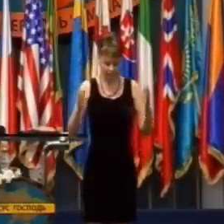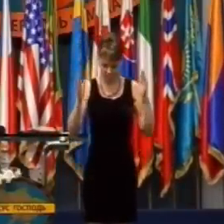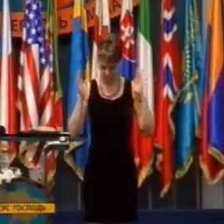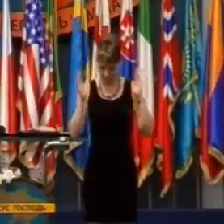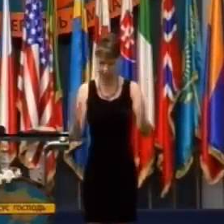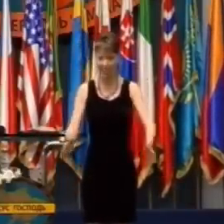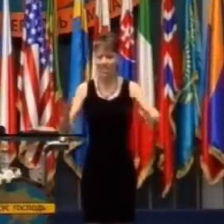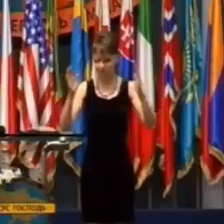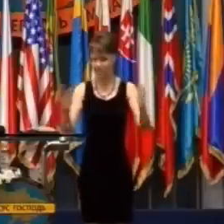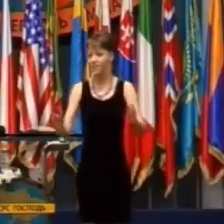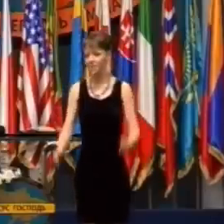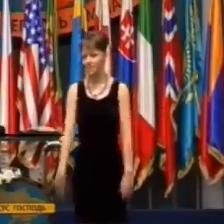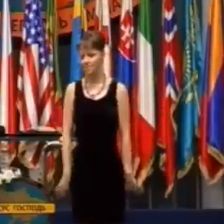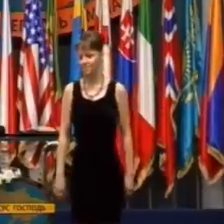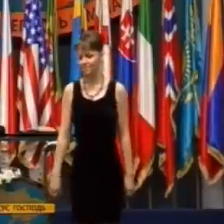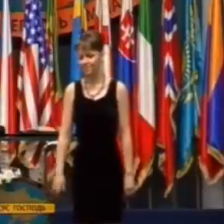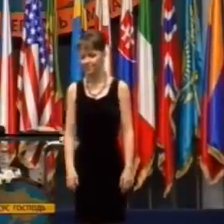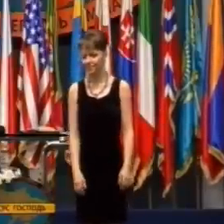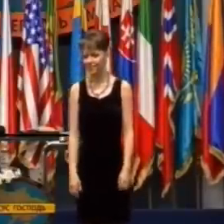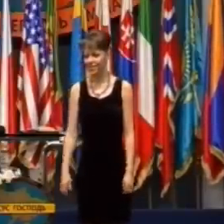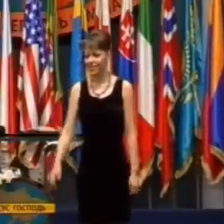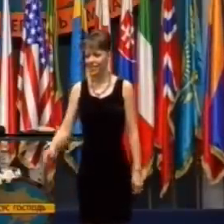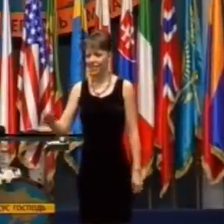A kvôli tomu som tu aj ja.